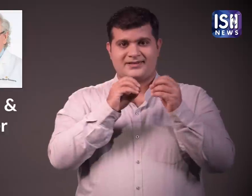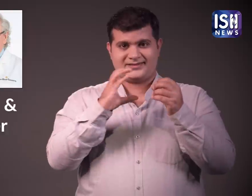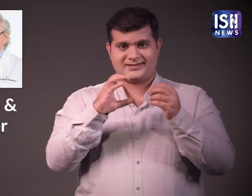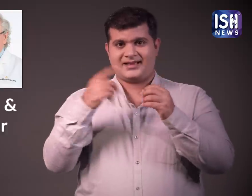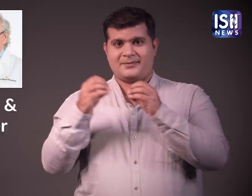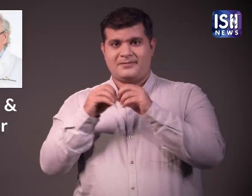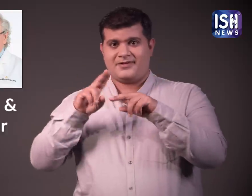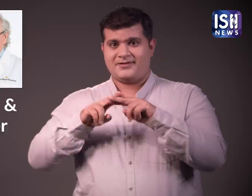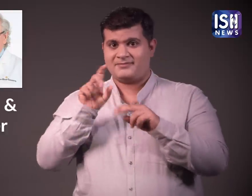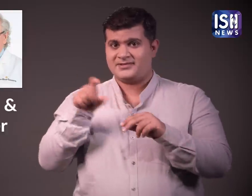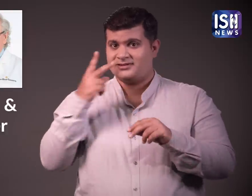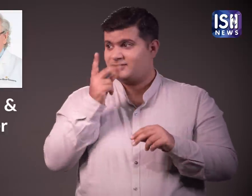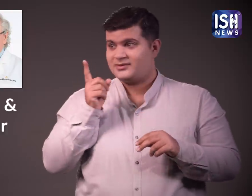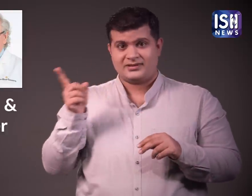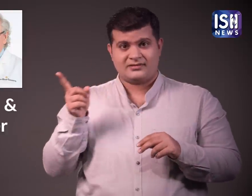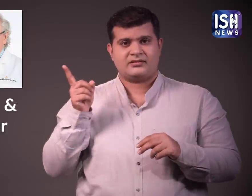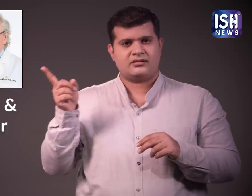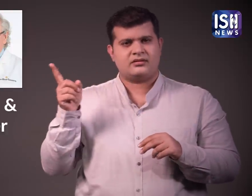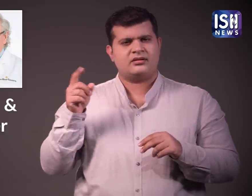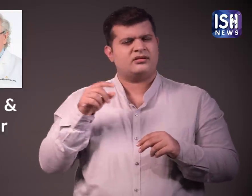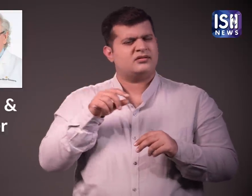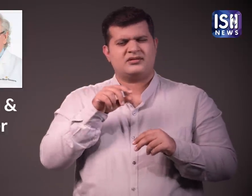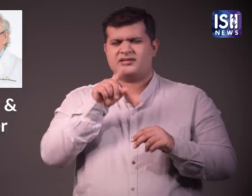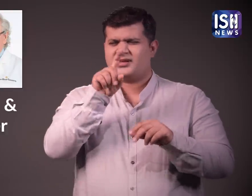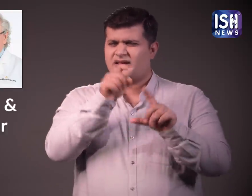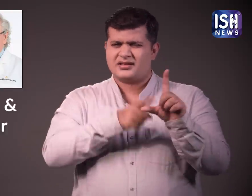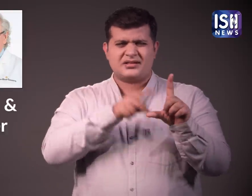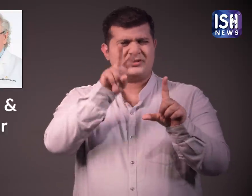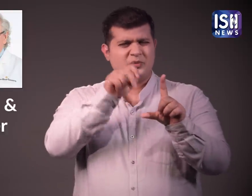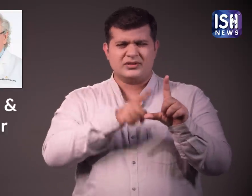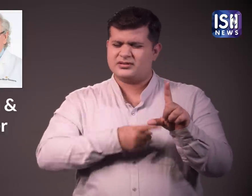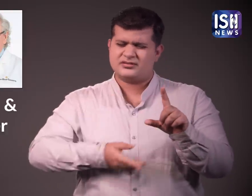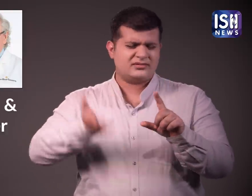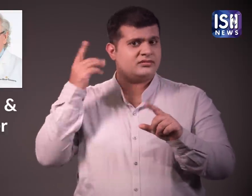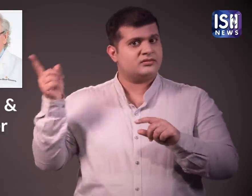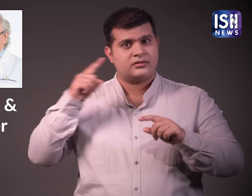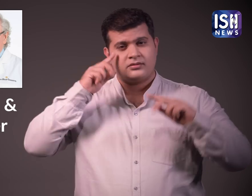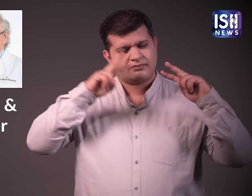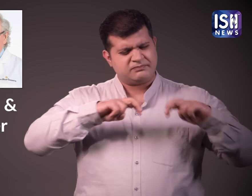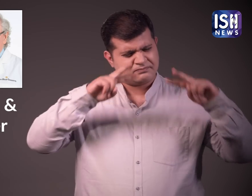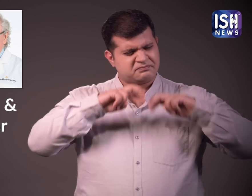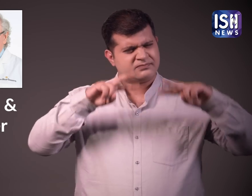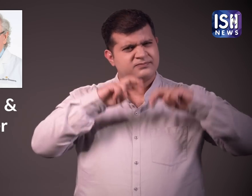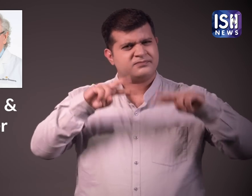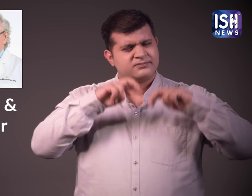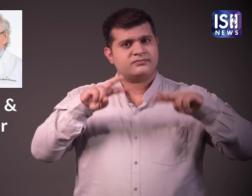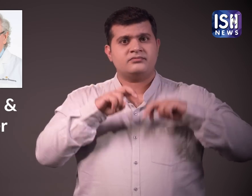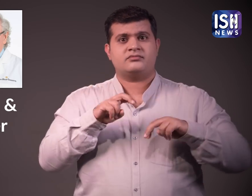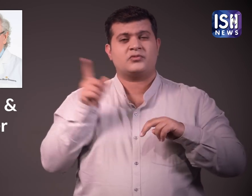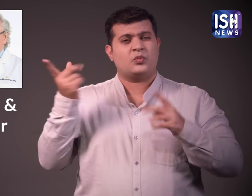एक ऐसी मशीन पर शोद कर रहे थे जो मानव को बिना दिल के जीने में